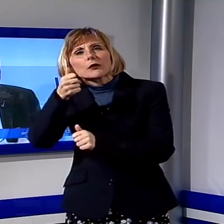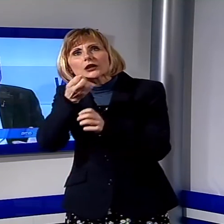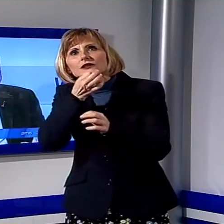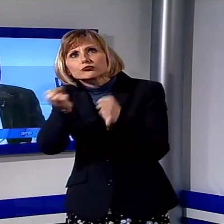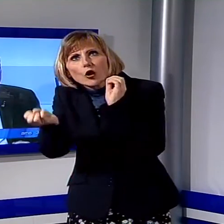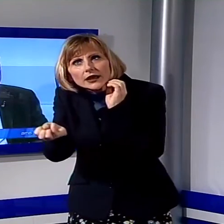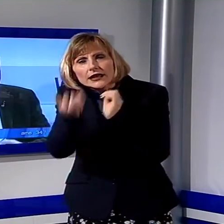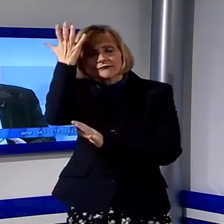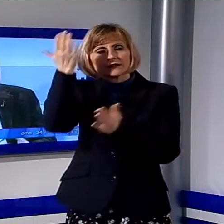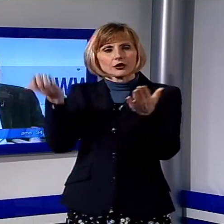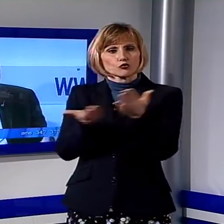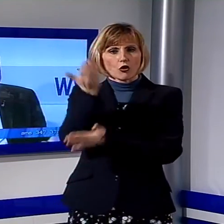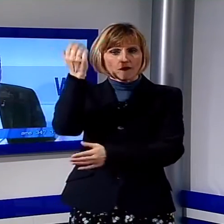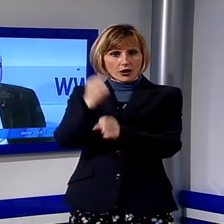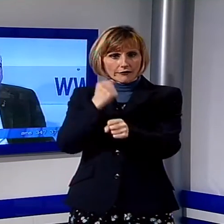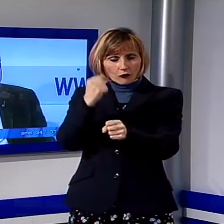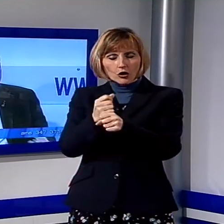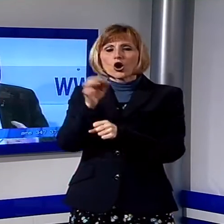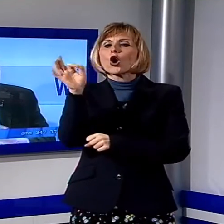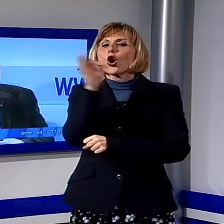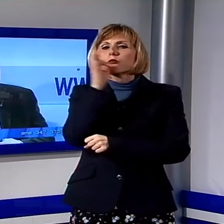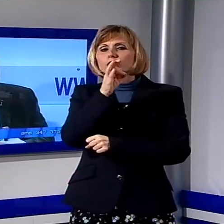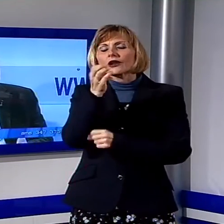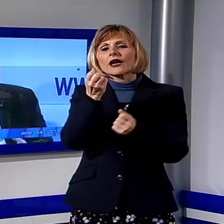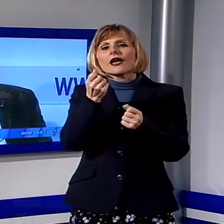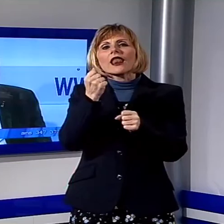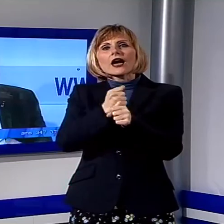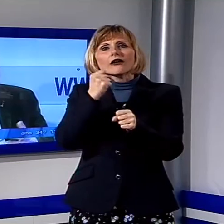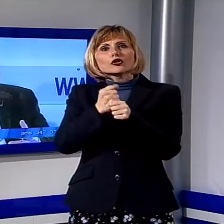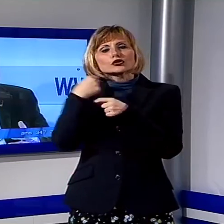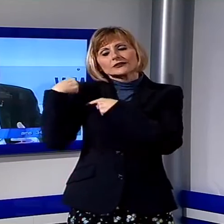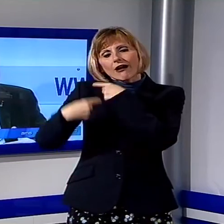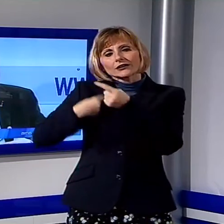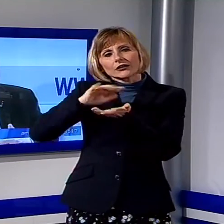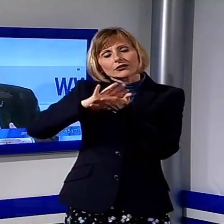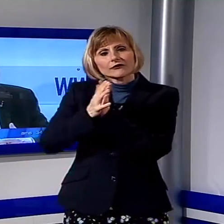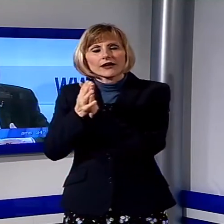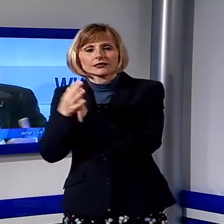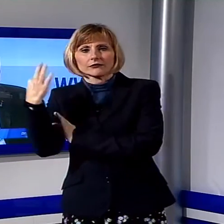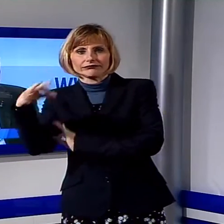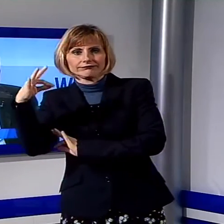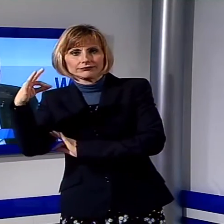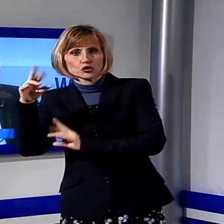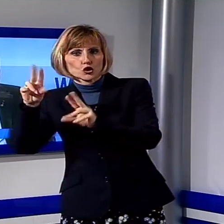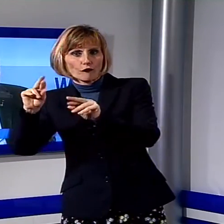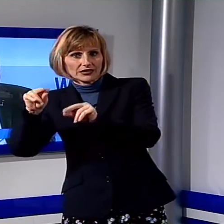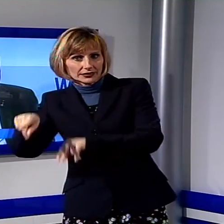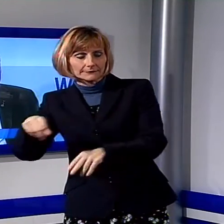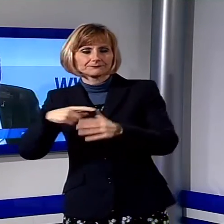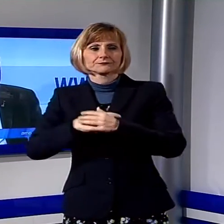professione, trasformare una professione da tradizionale a innovativa e diventare. Quindi si parlerà di quelle che sono le leve di marketing,